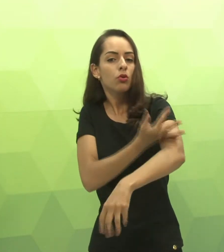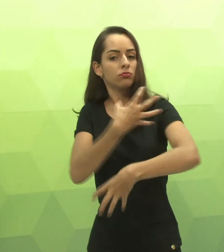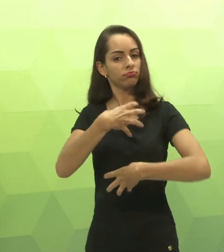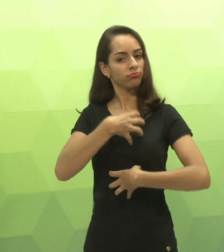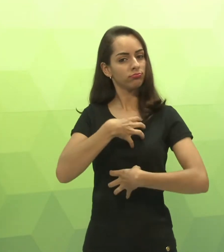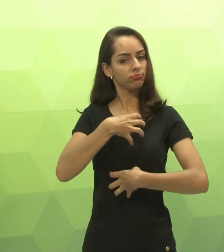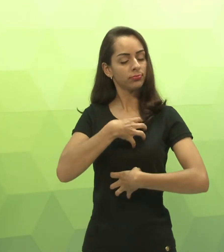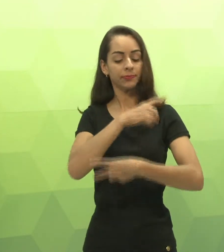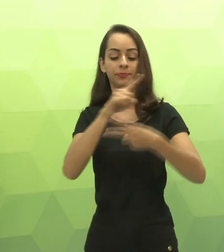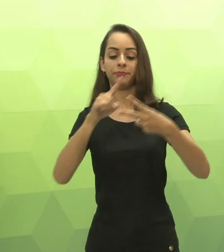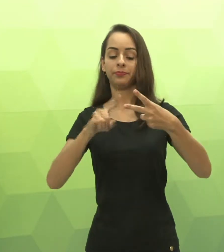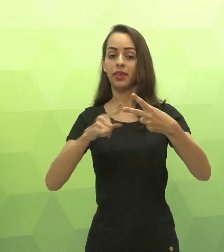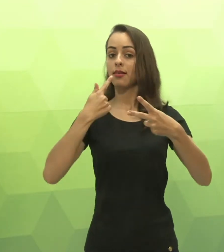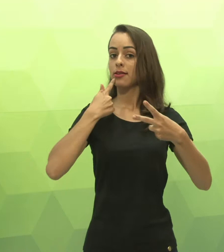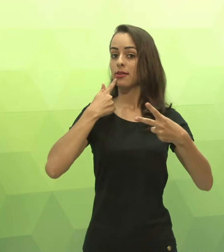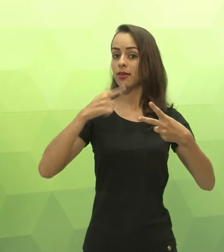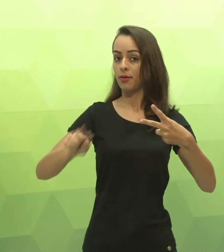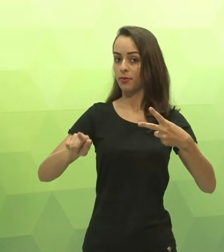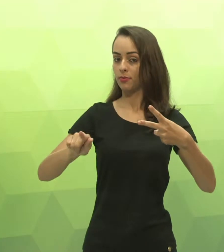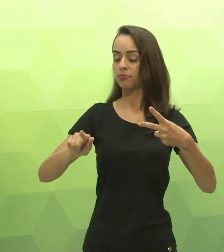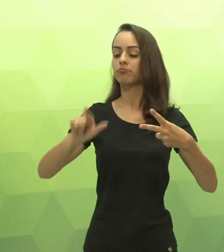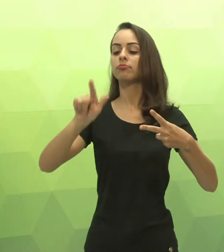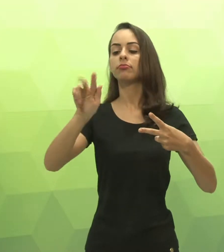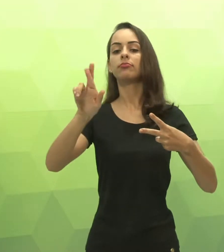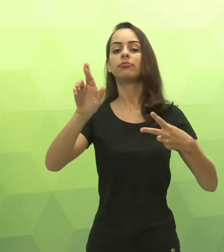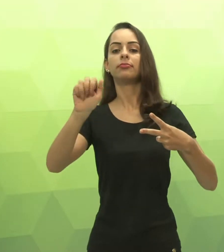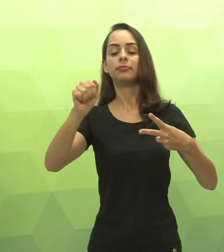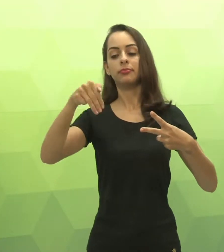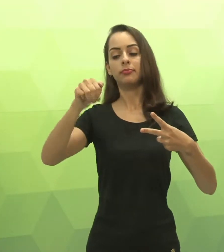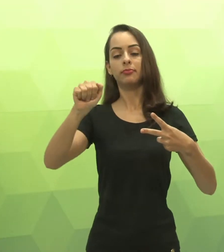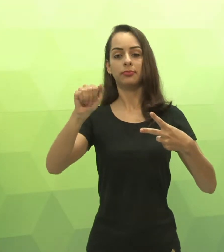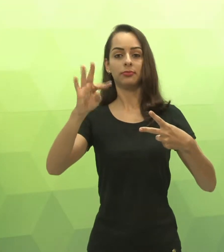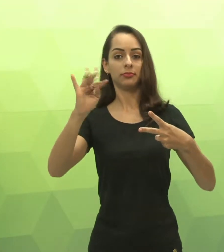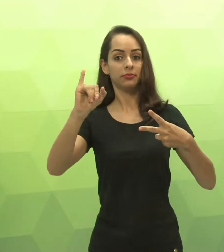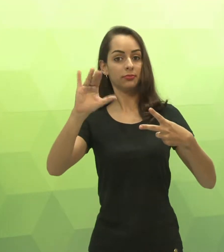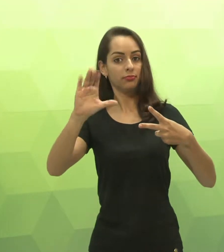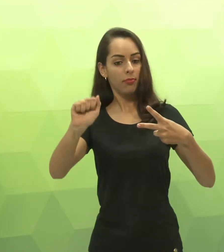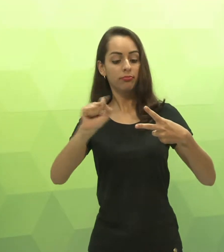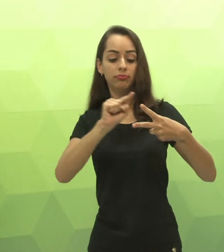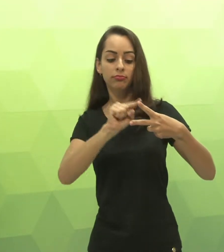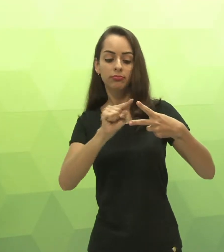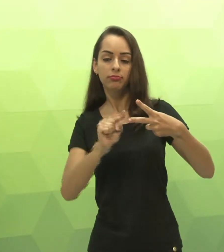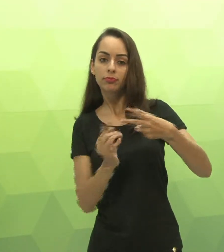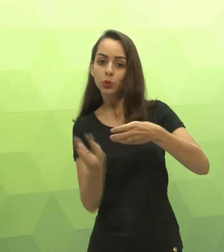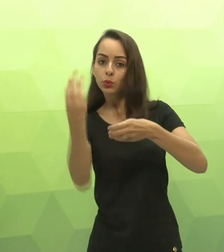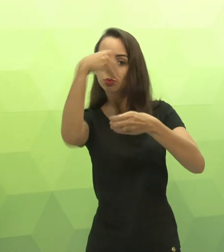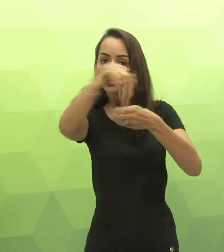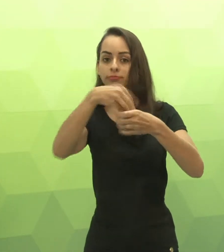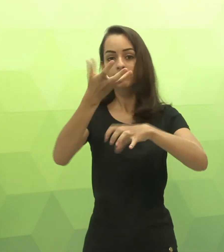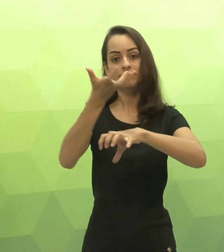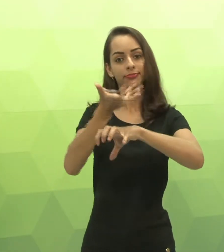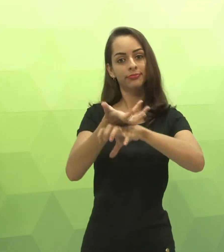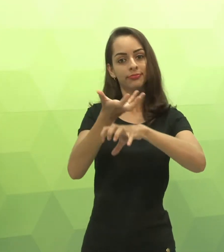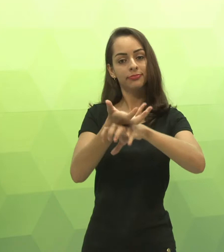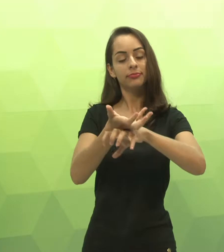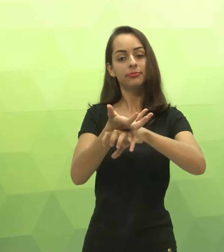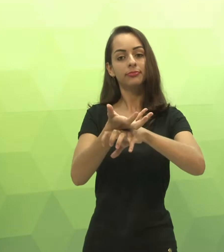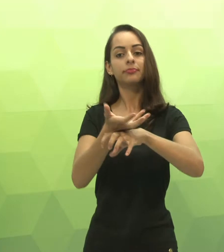são aquelas relacionadas a emoções e sentimentos, e as gramaticais, que são referentes à gramática e que serão estudados